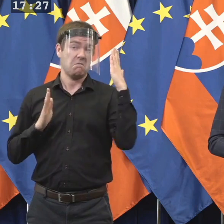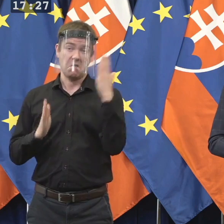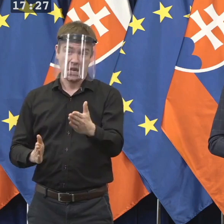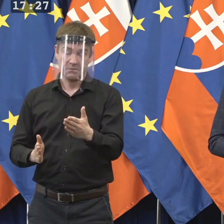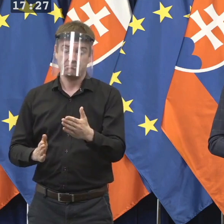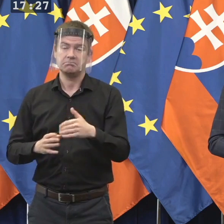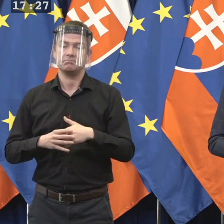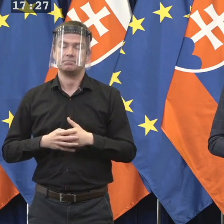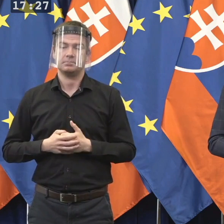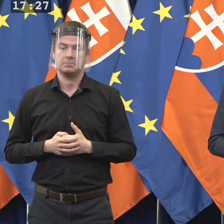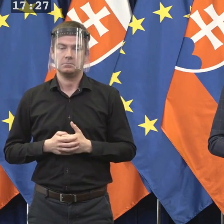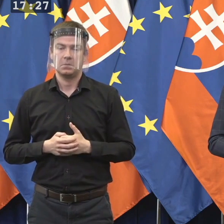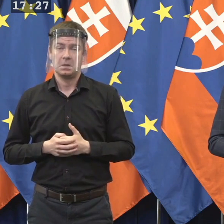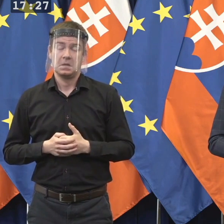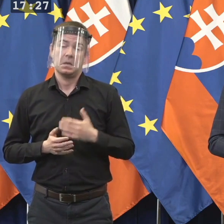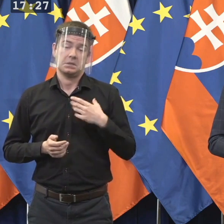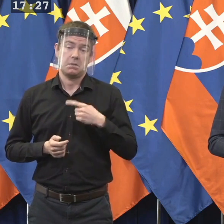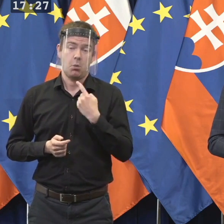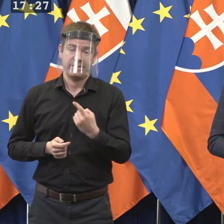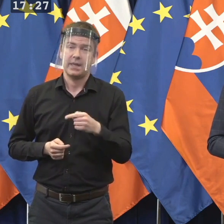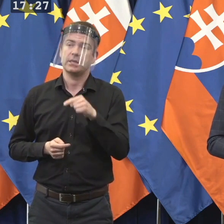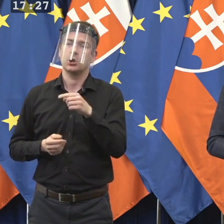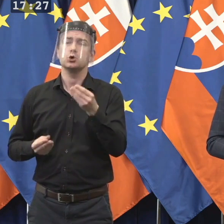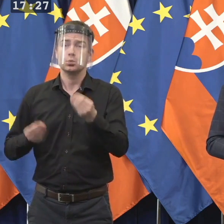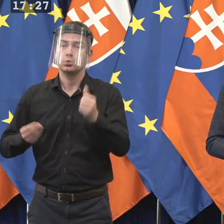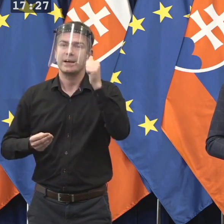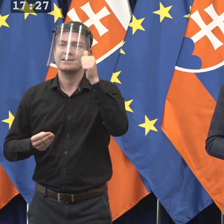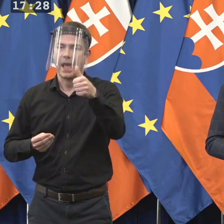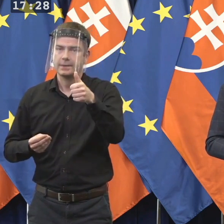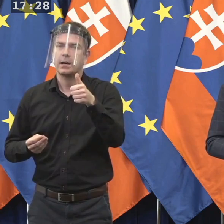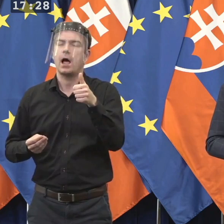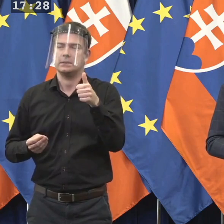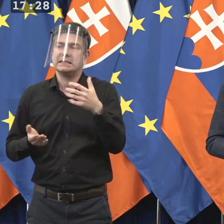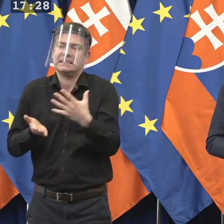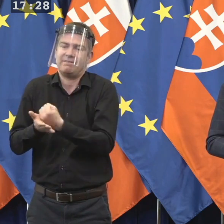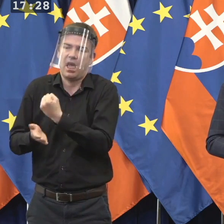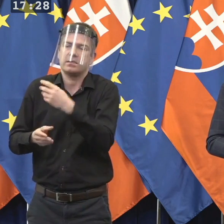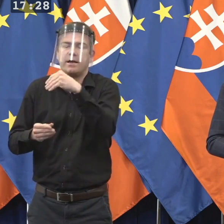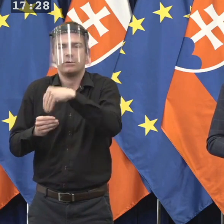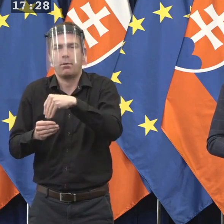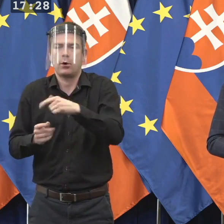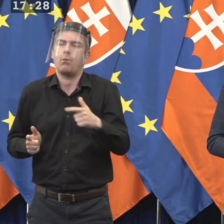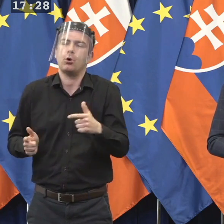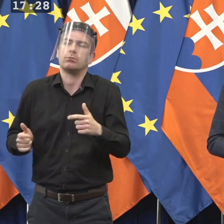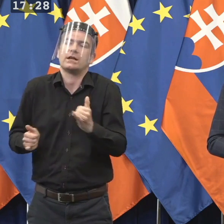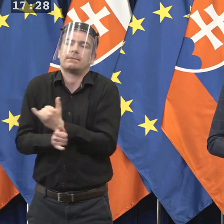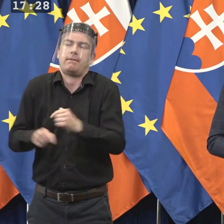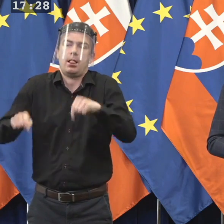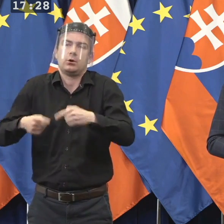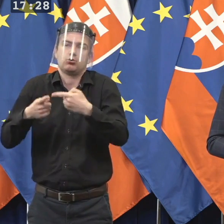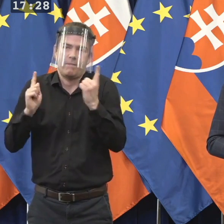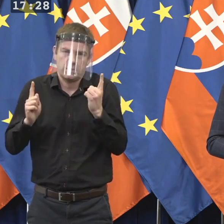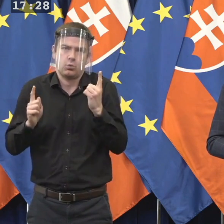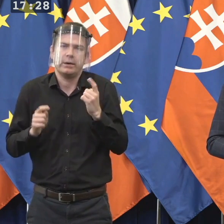túto skúšku súdná rada zvládne v prospech spravodlivosti a umožní to profesorovi